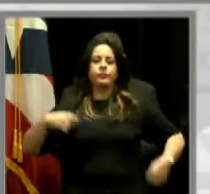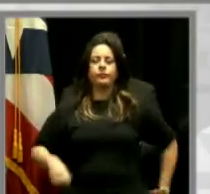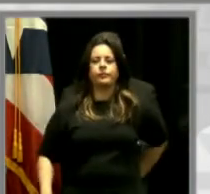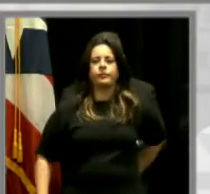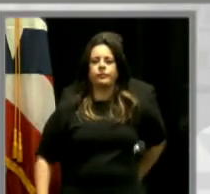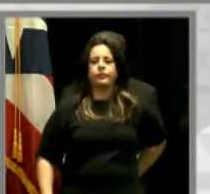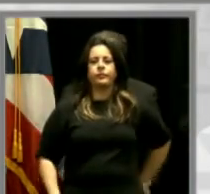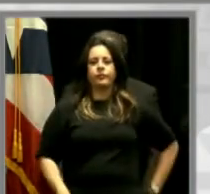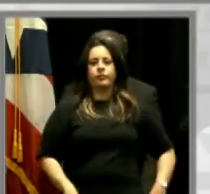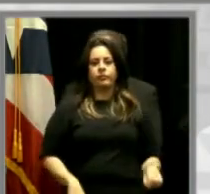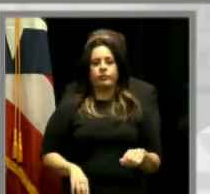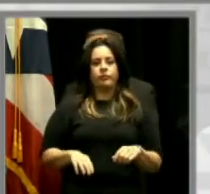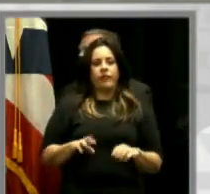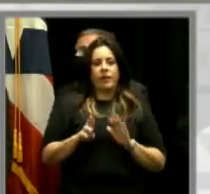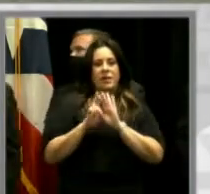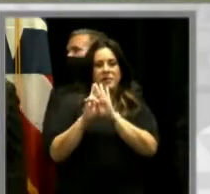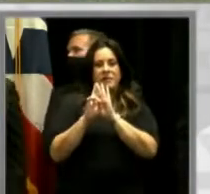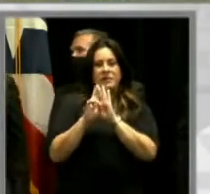Comisionada.